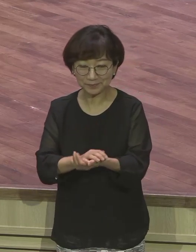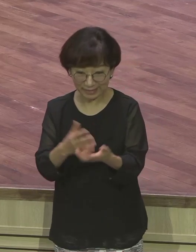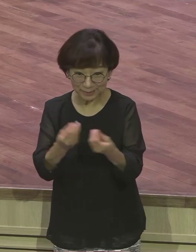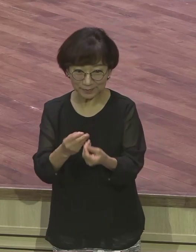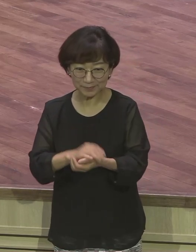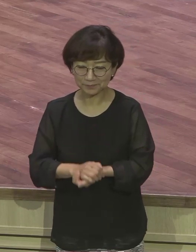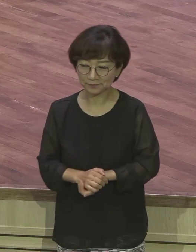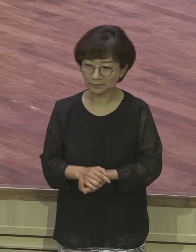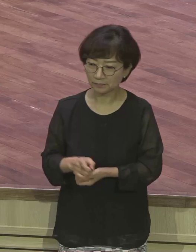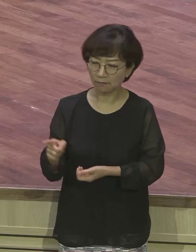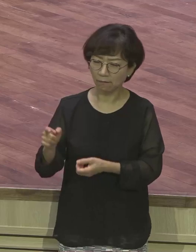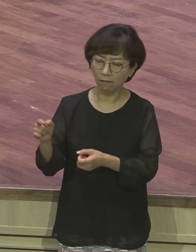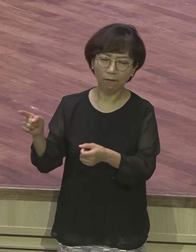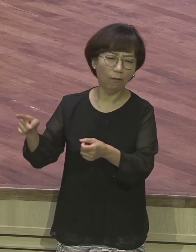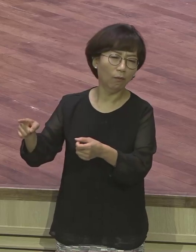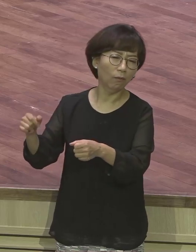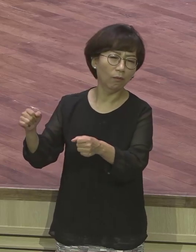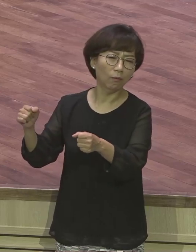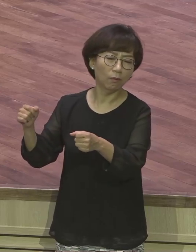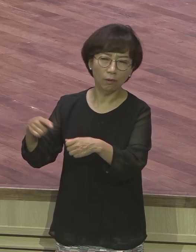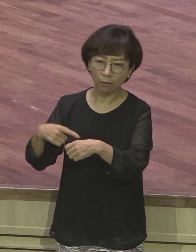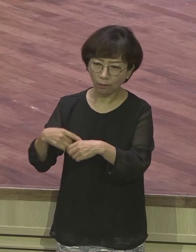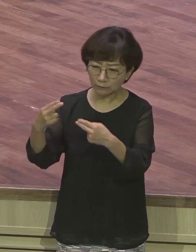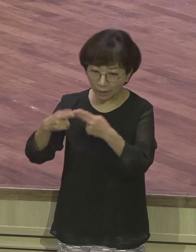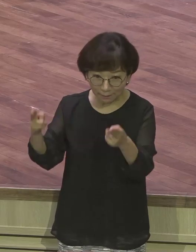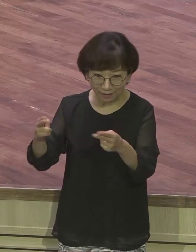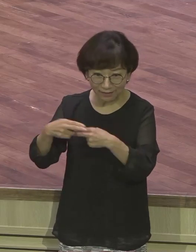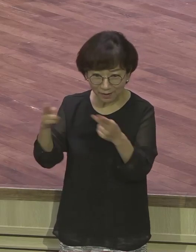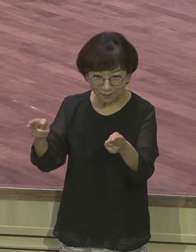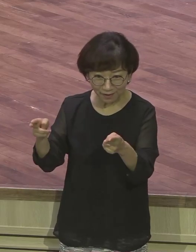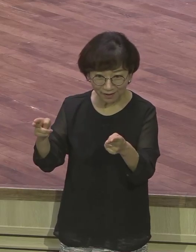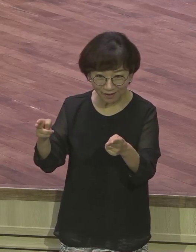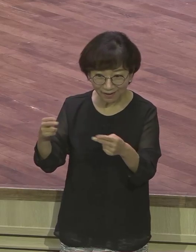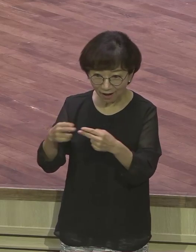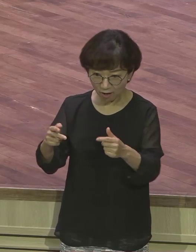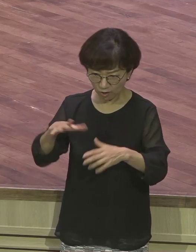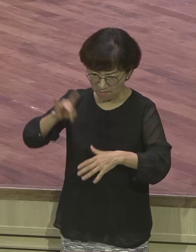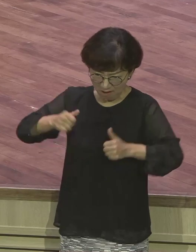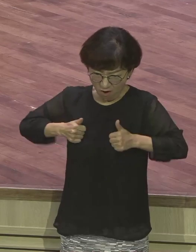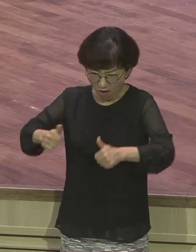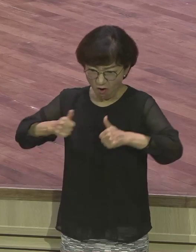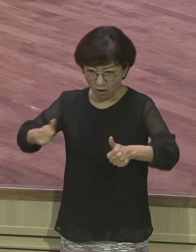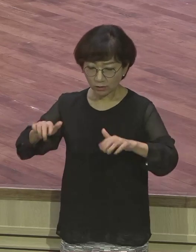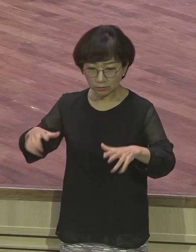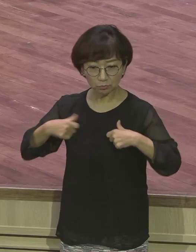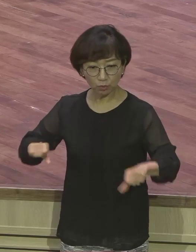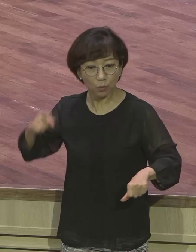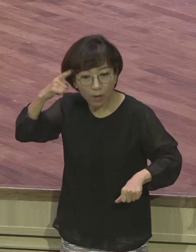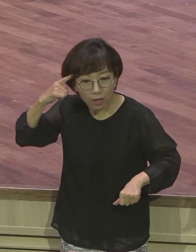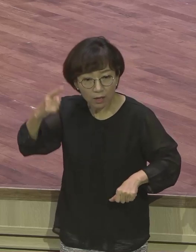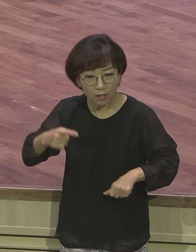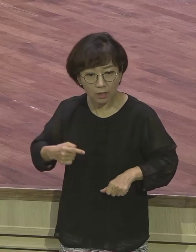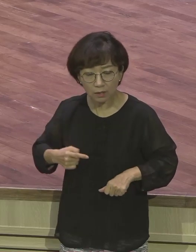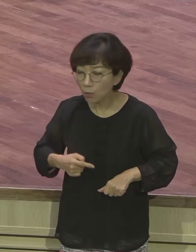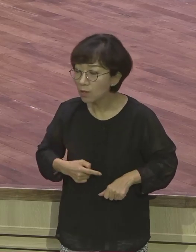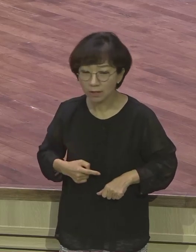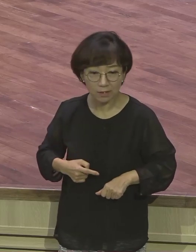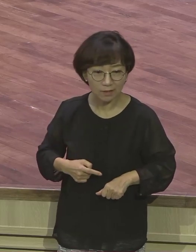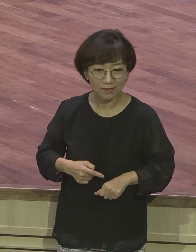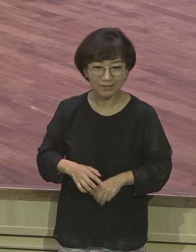왜 저 사람이 다른 방어도 안 할까 난 다 보여요 코 2% 코 2% 평소 때